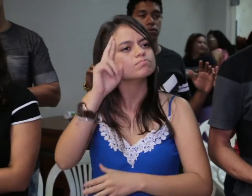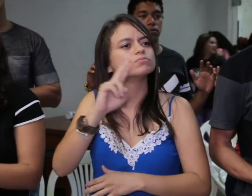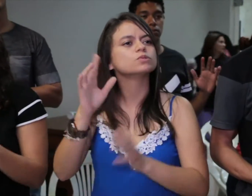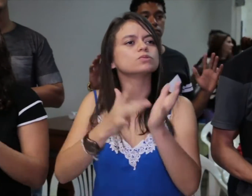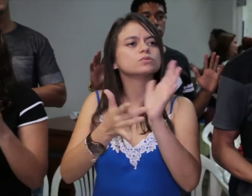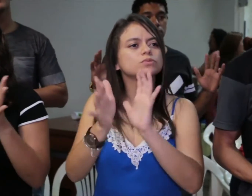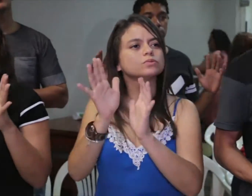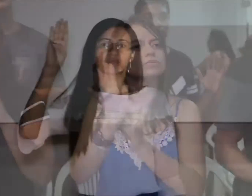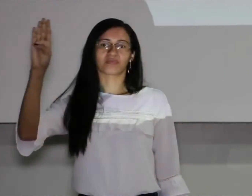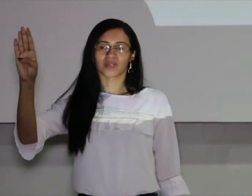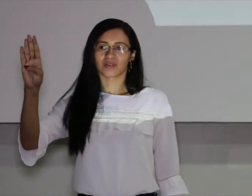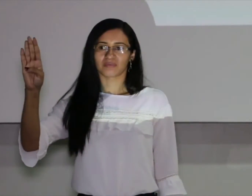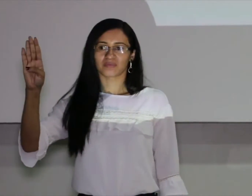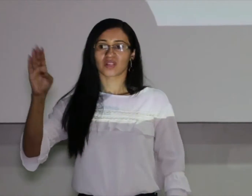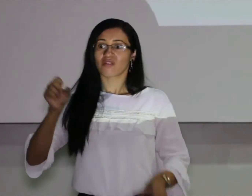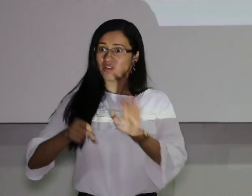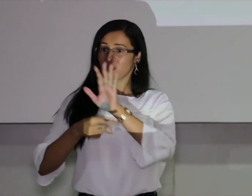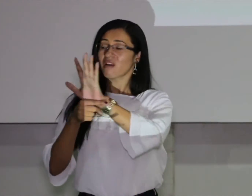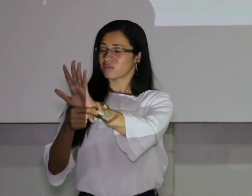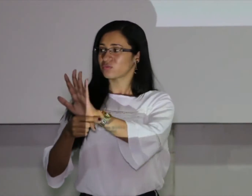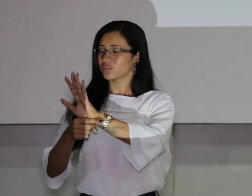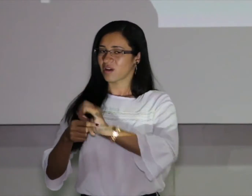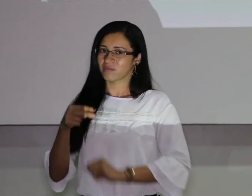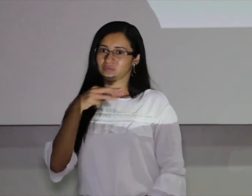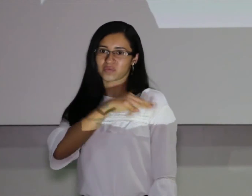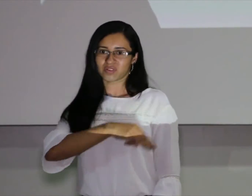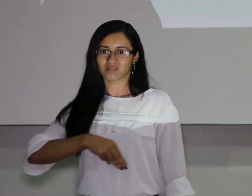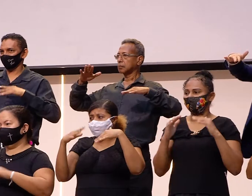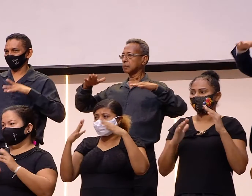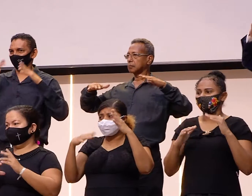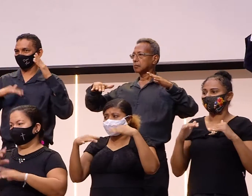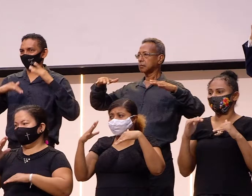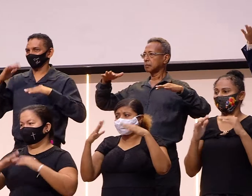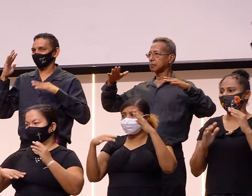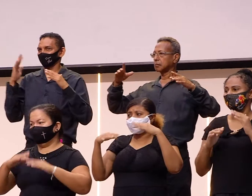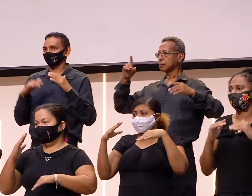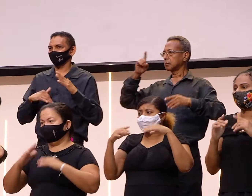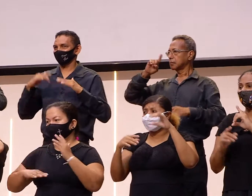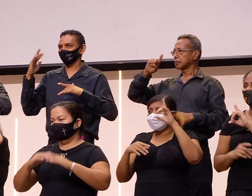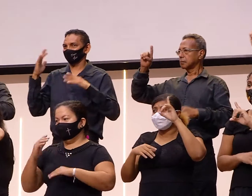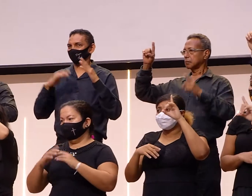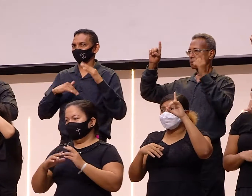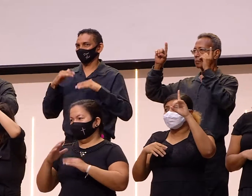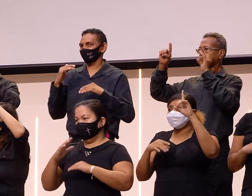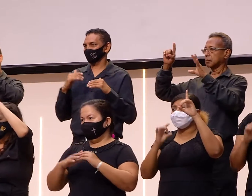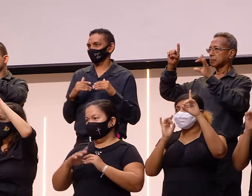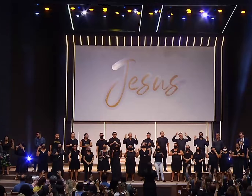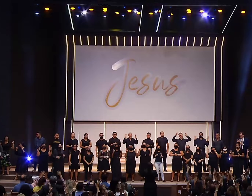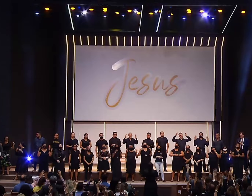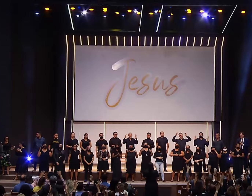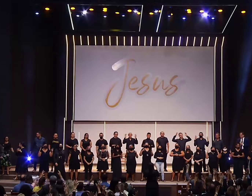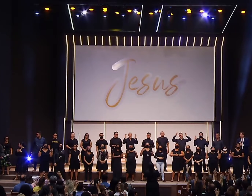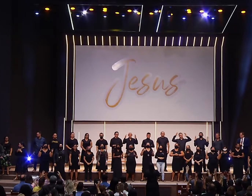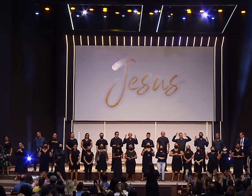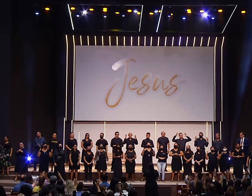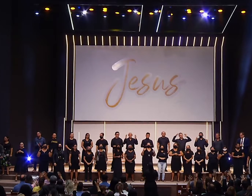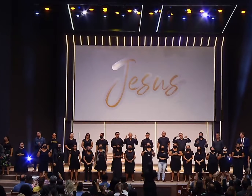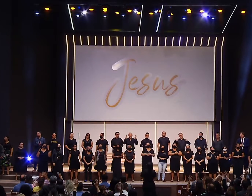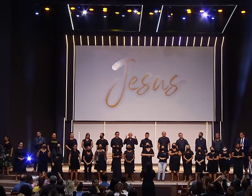como idioma oficial da população surda. No culto de domingo, no Templo Central, a data foi marcada com